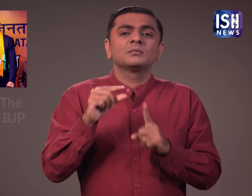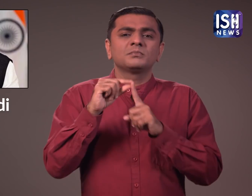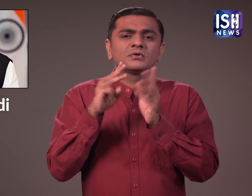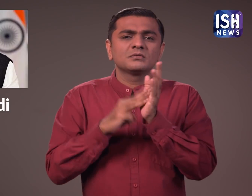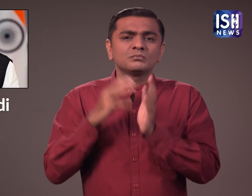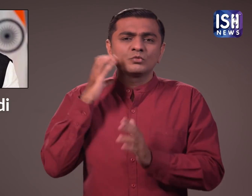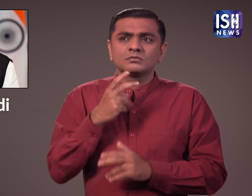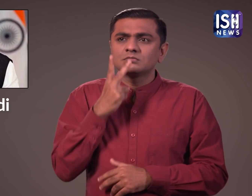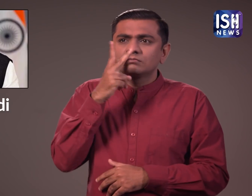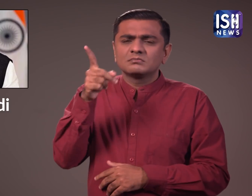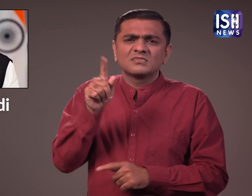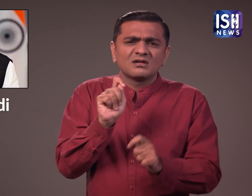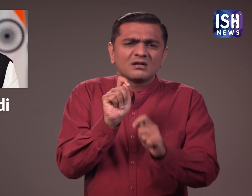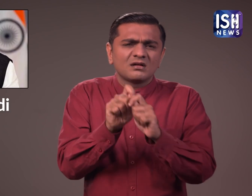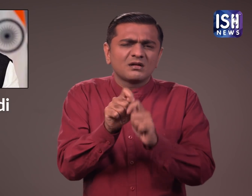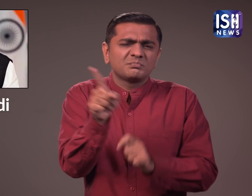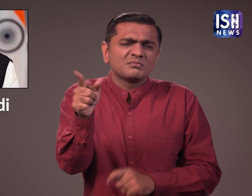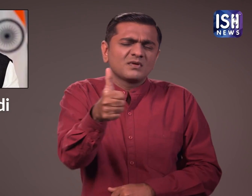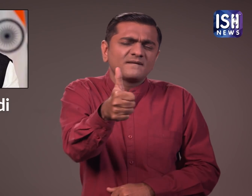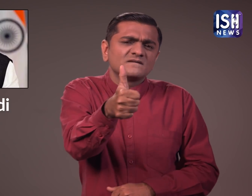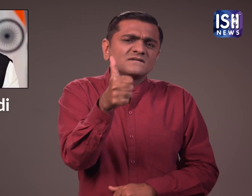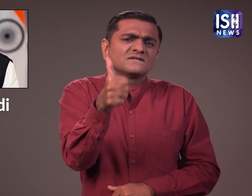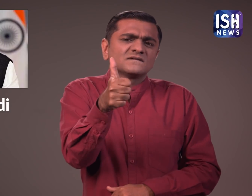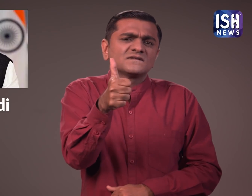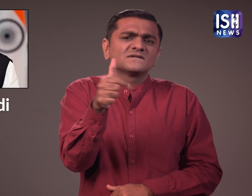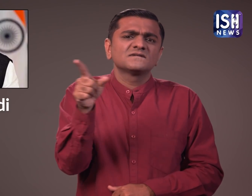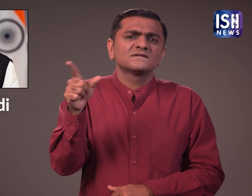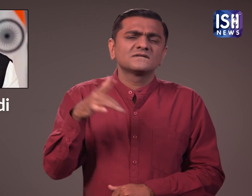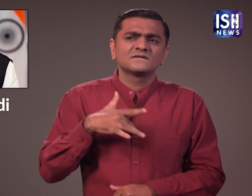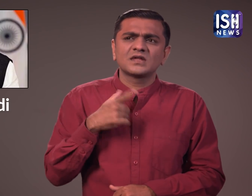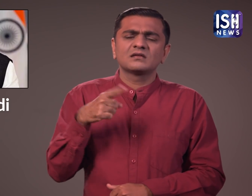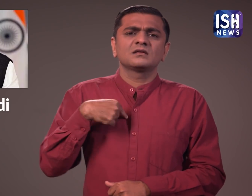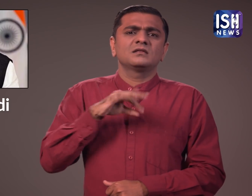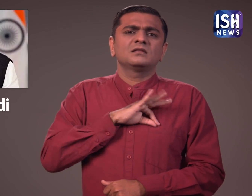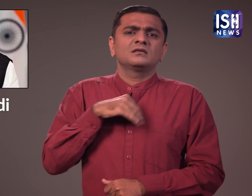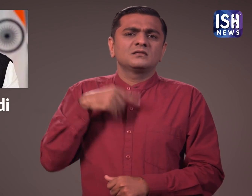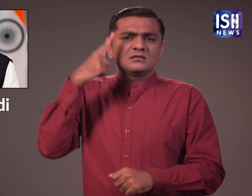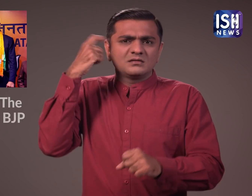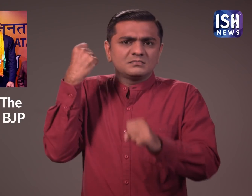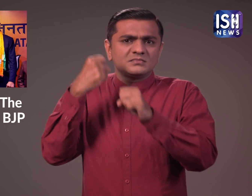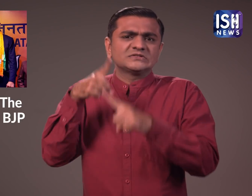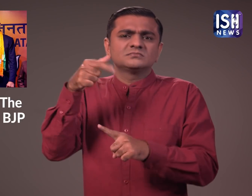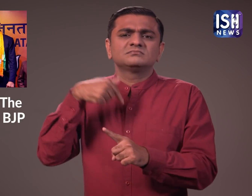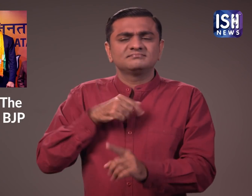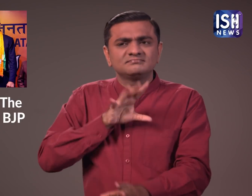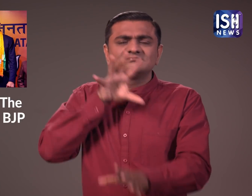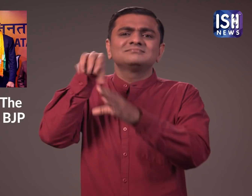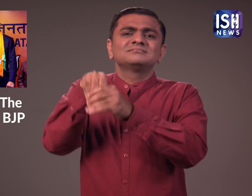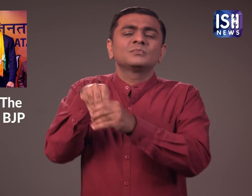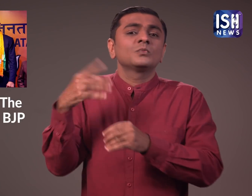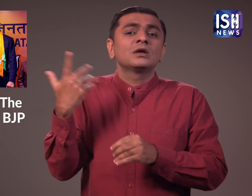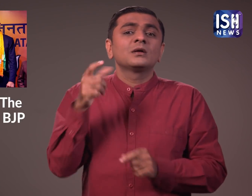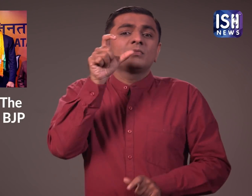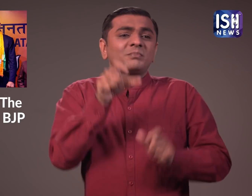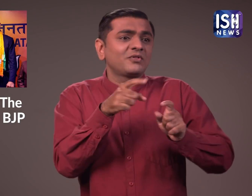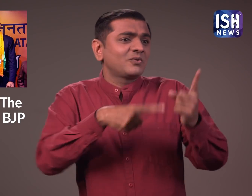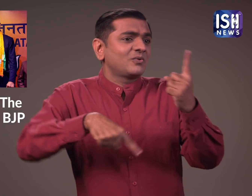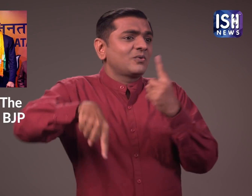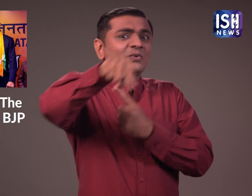वह प्रदानमंत्री मोधी के काम से पूरी तरह से प्रभावित है और उनसे पूरी तरह सहमत है। इसी वजह से वह भाजपा में शामिल हुए।